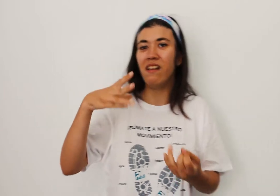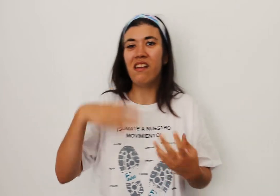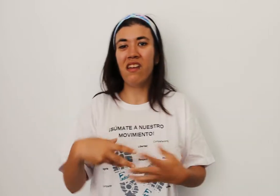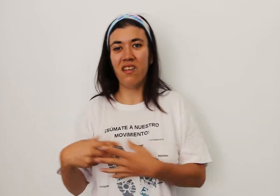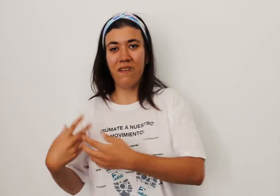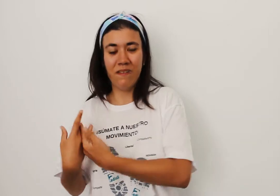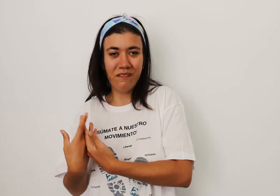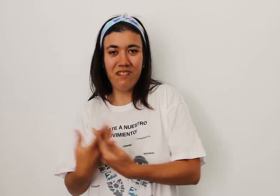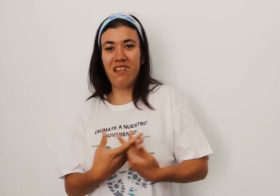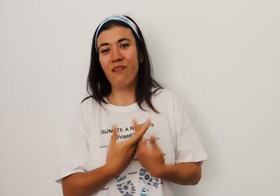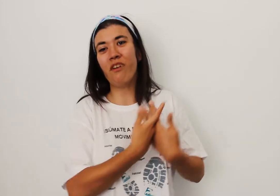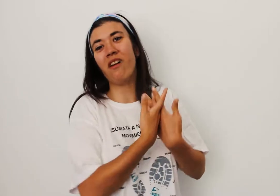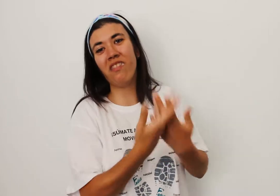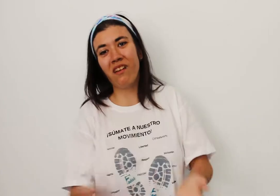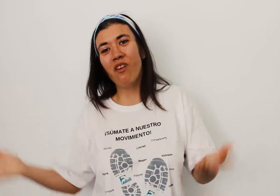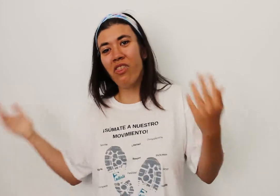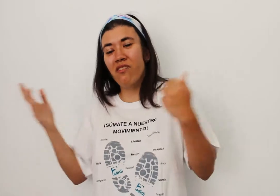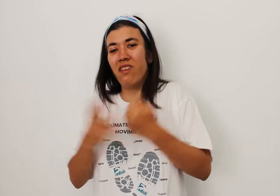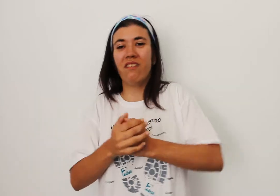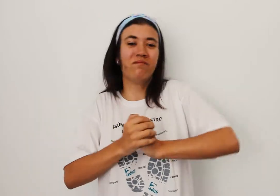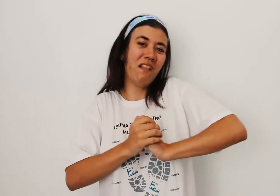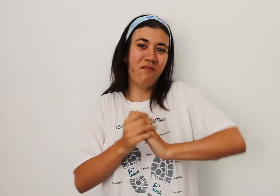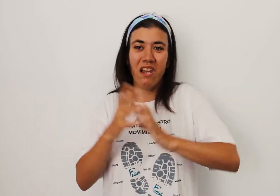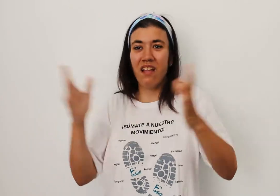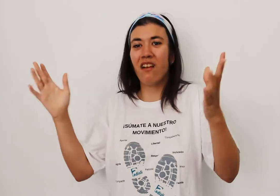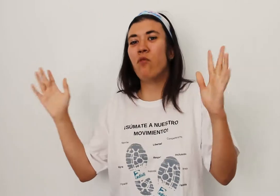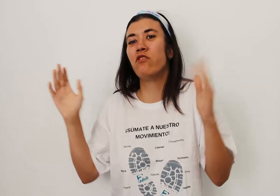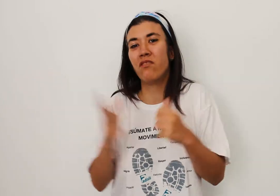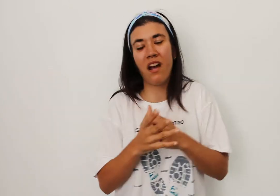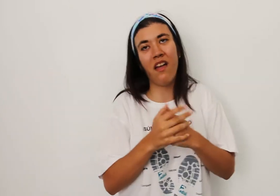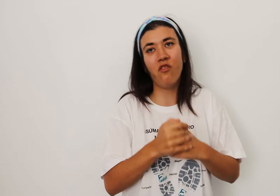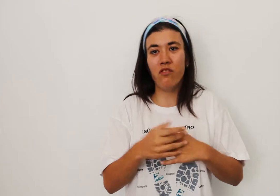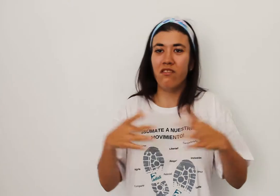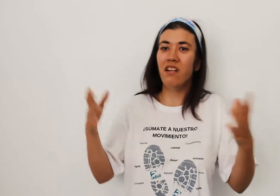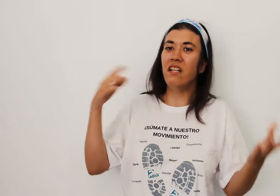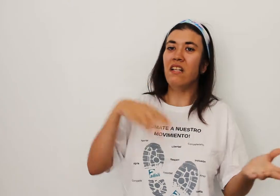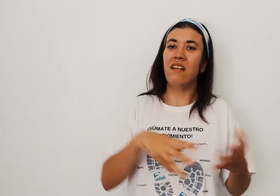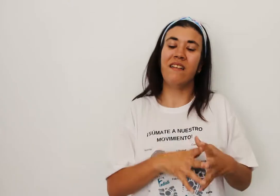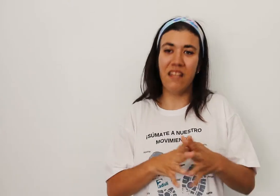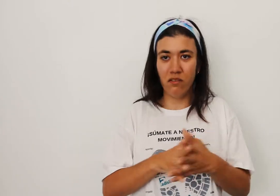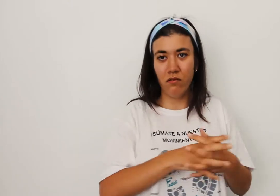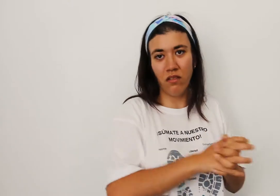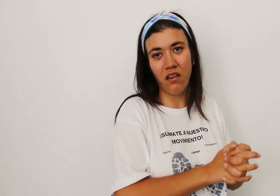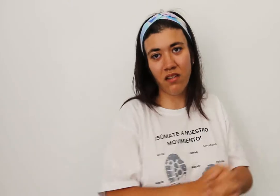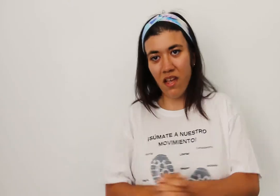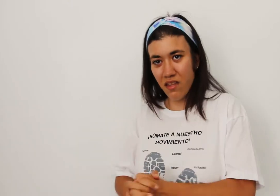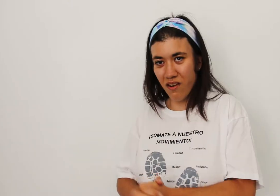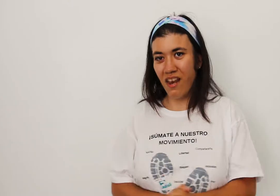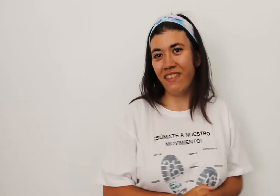y siempre lo hacen de corazón y me encanta como son cada uno de los voluntarios que hay dentro de la